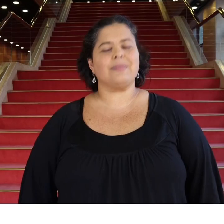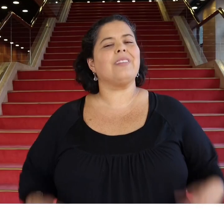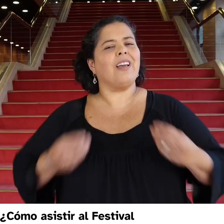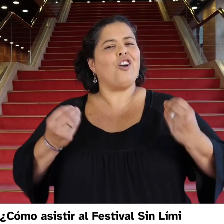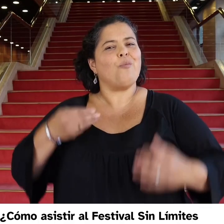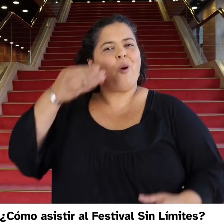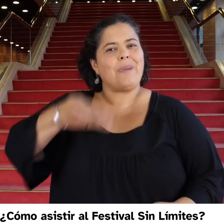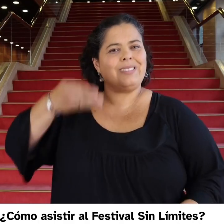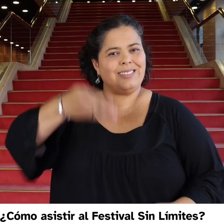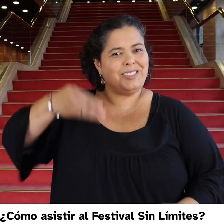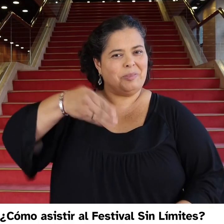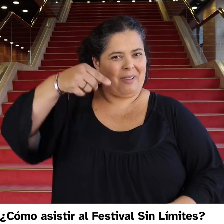¿Cómo asistir al festival?